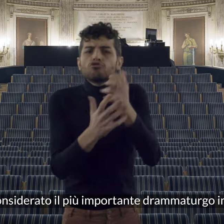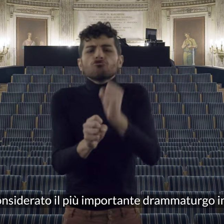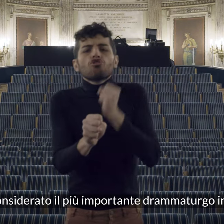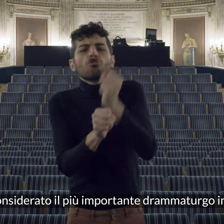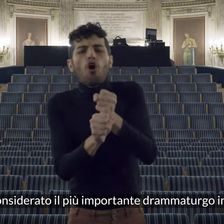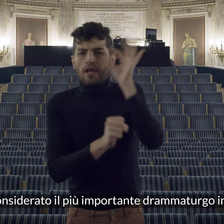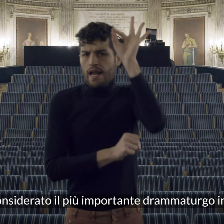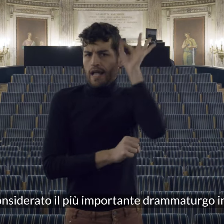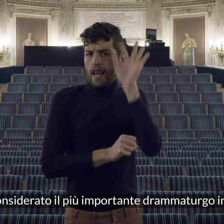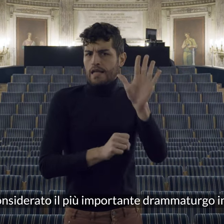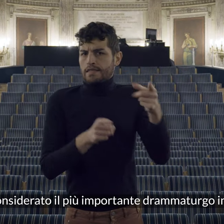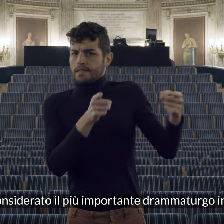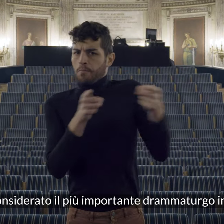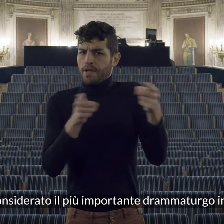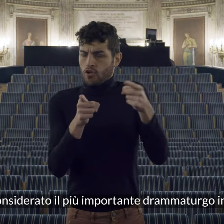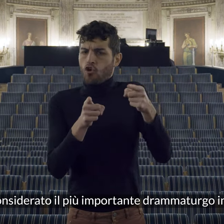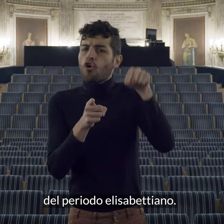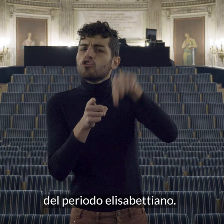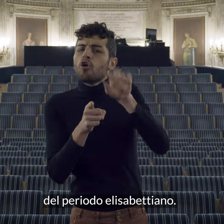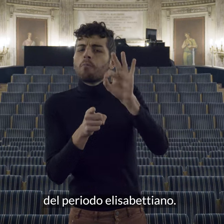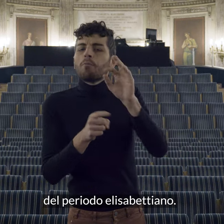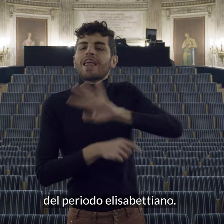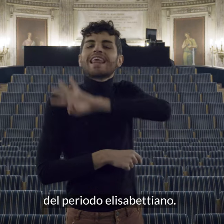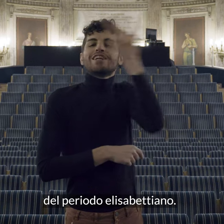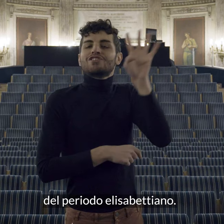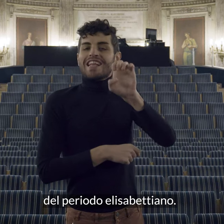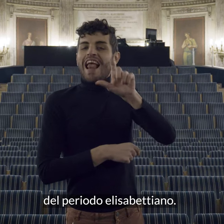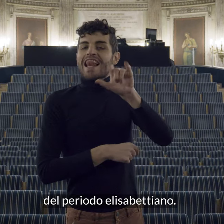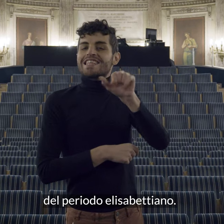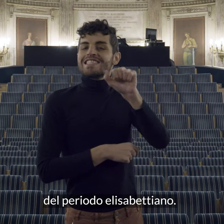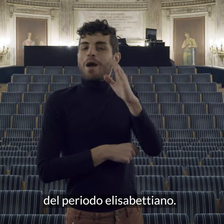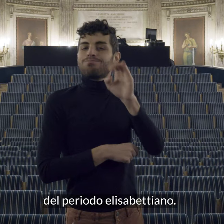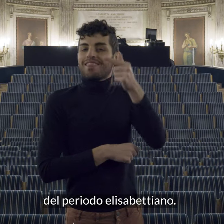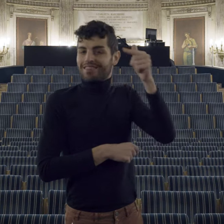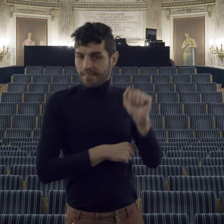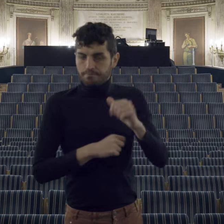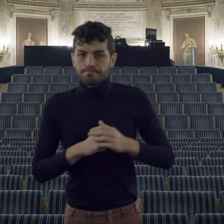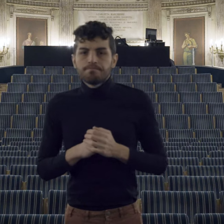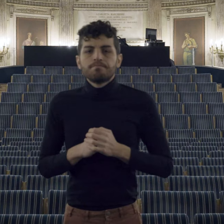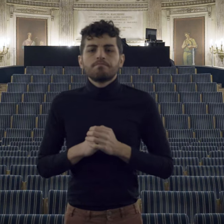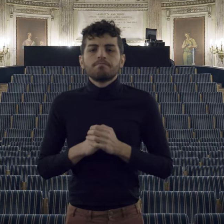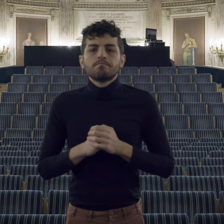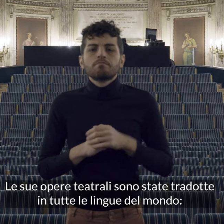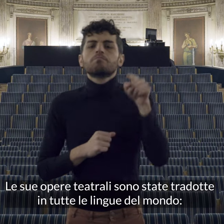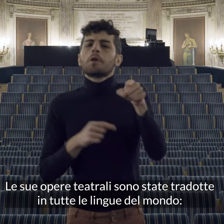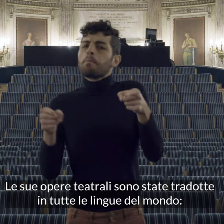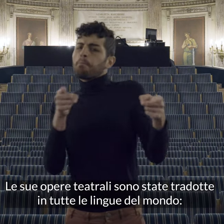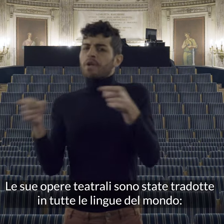importante drammaturgo inglese del periodo elisabettiano le sue opere